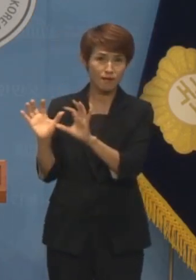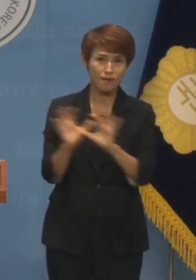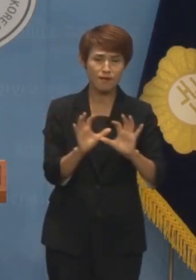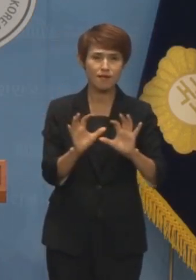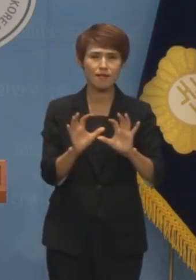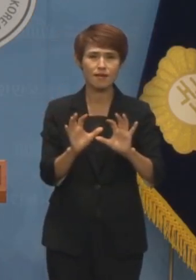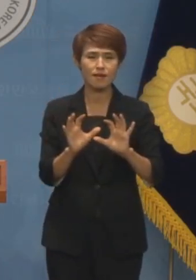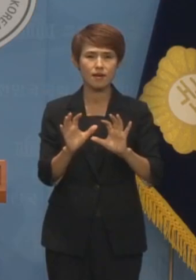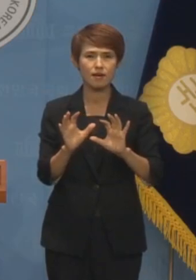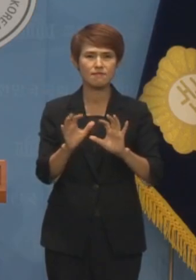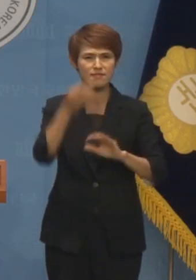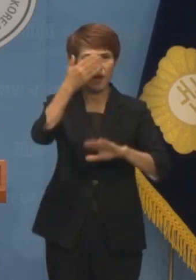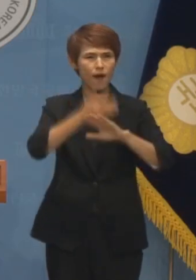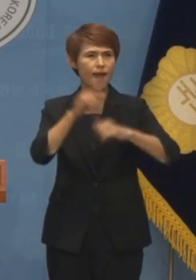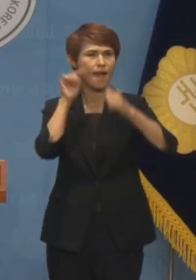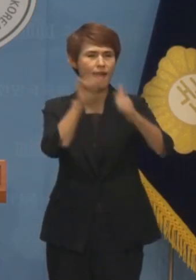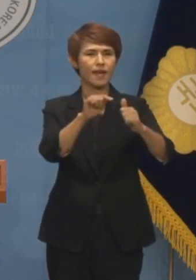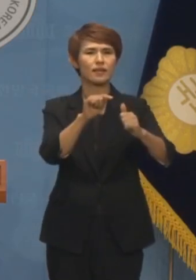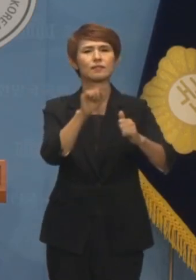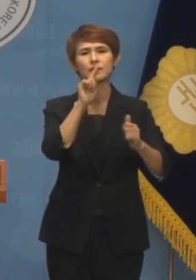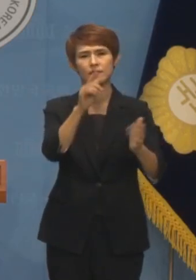차원의 공식 사과를 요구했습니다.